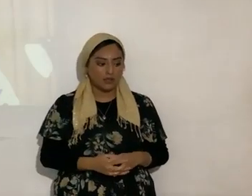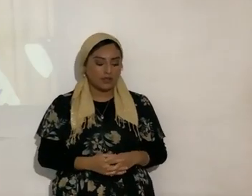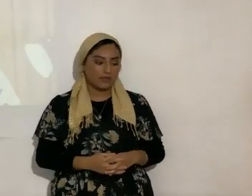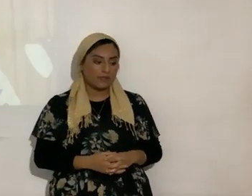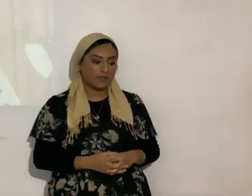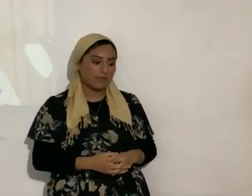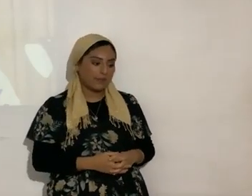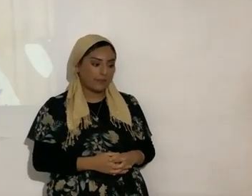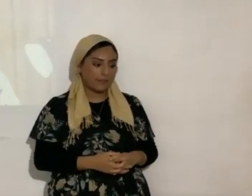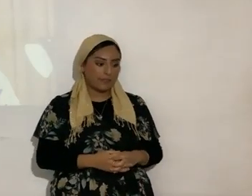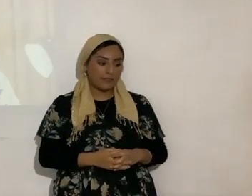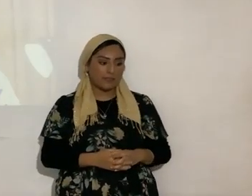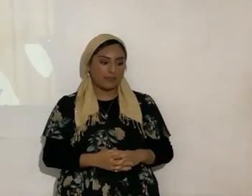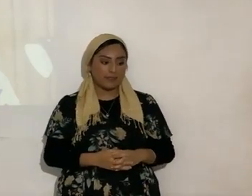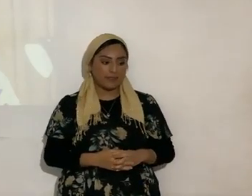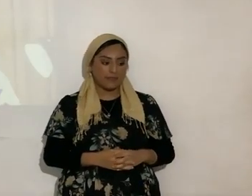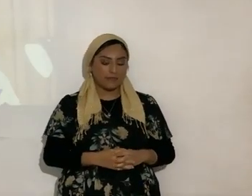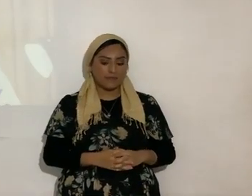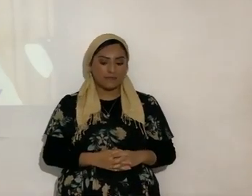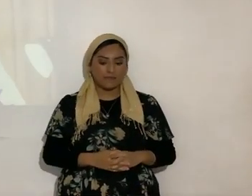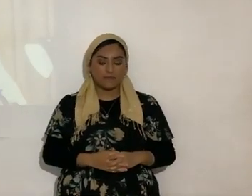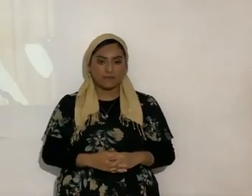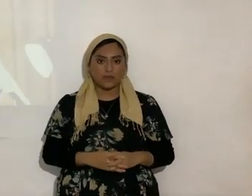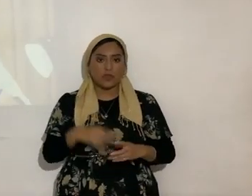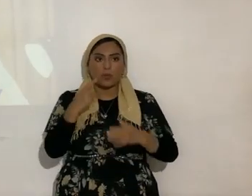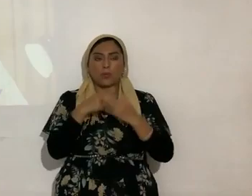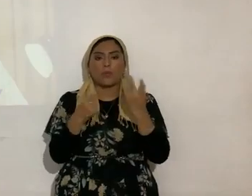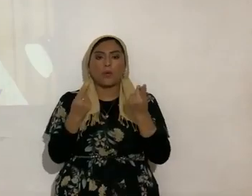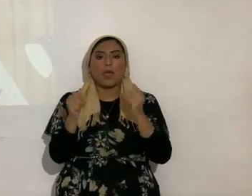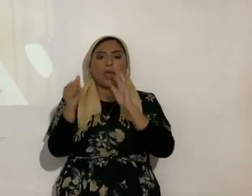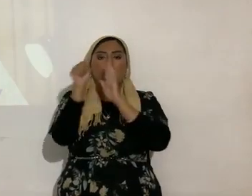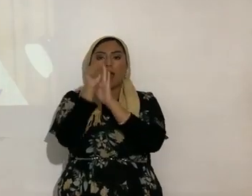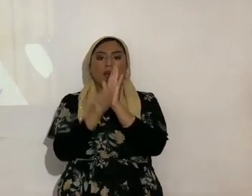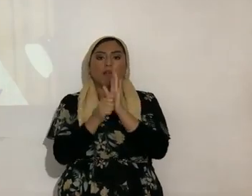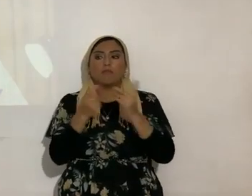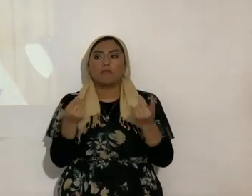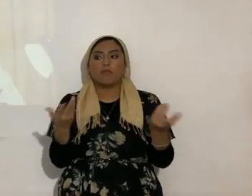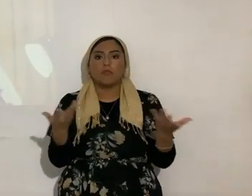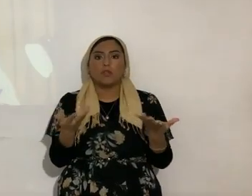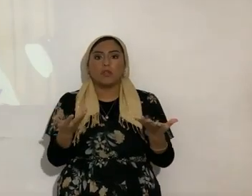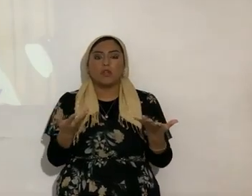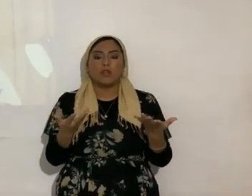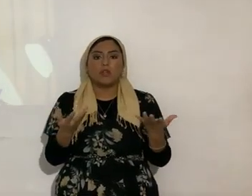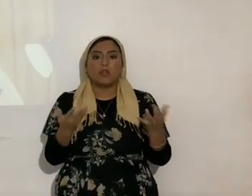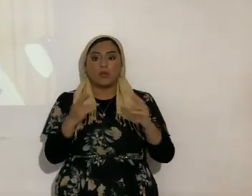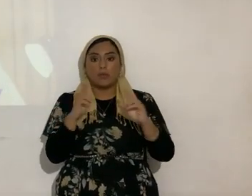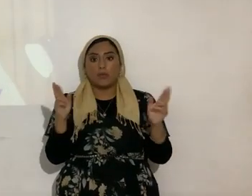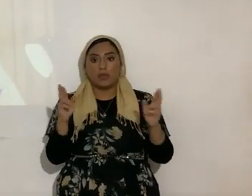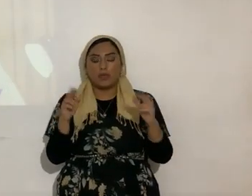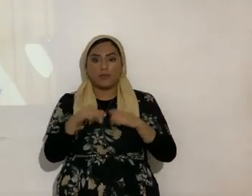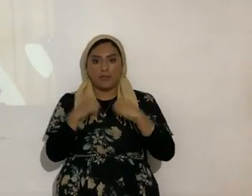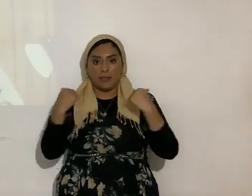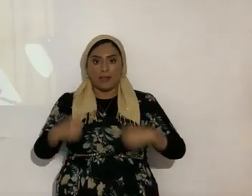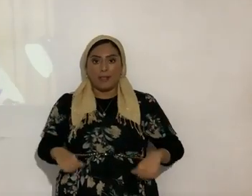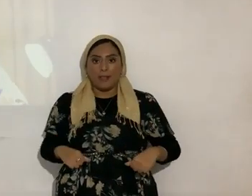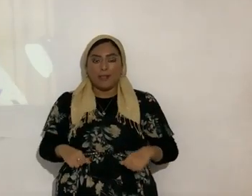Mishkan ¿qué hacía Aarón? ya nombrado como sumo coin lo de la tierra